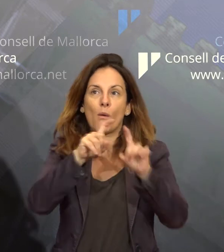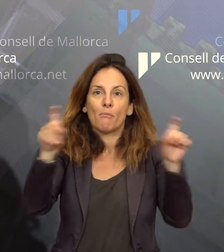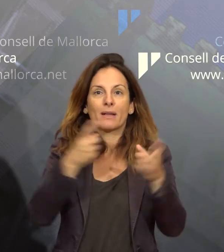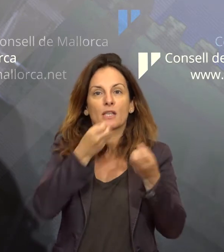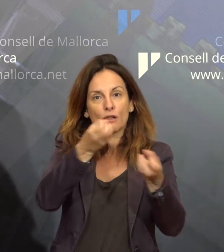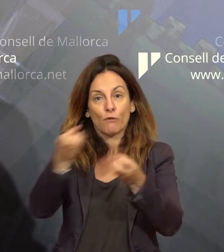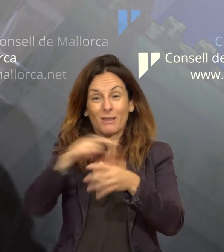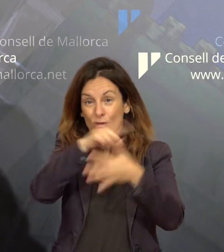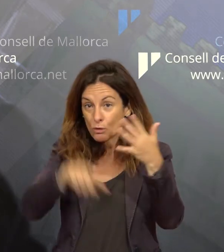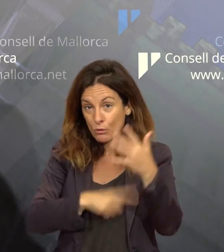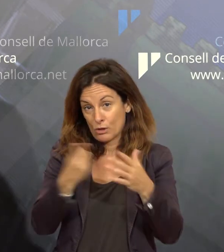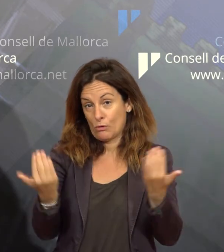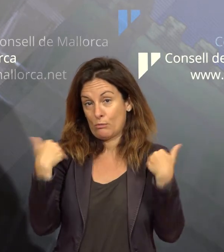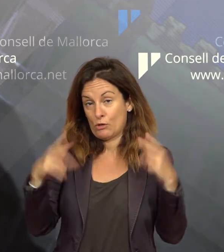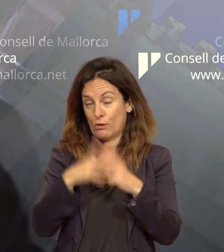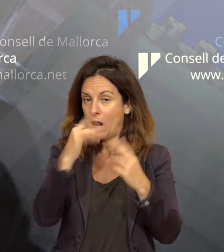Moltes gràcies.